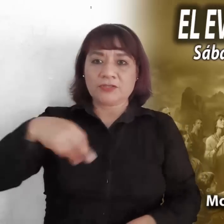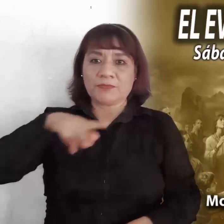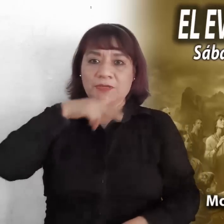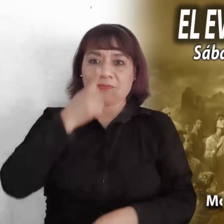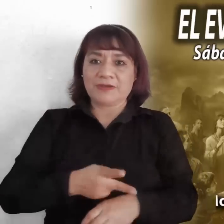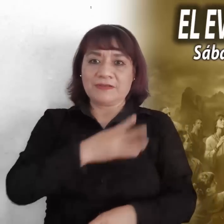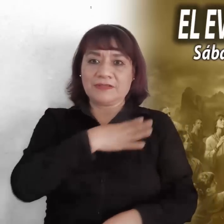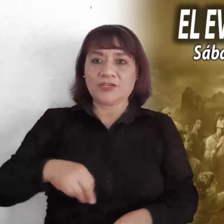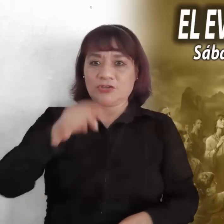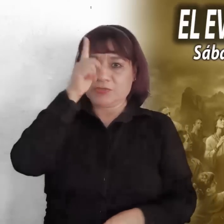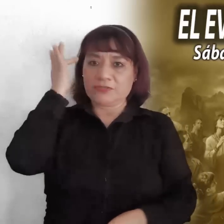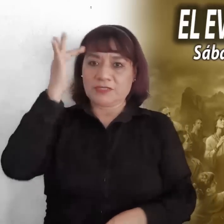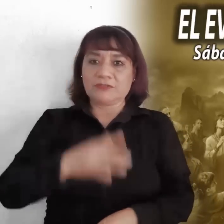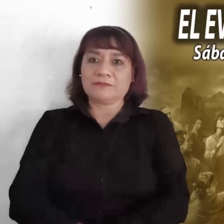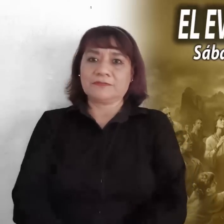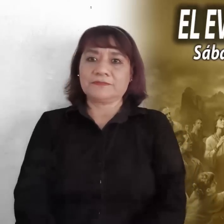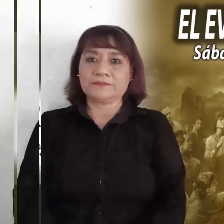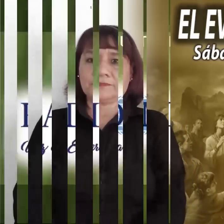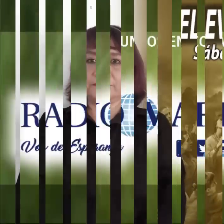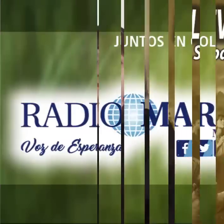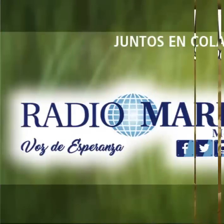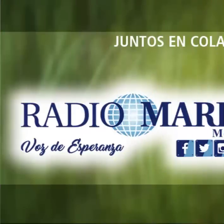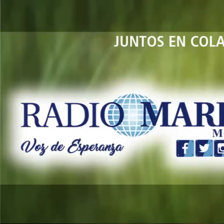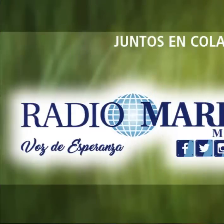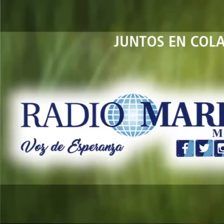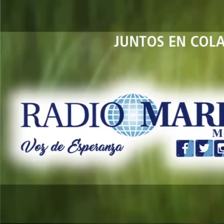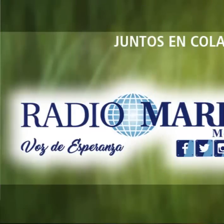en nombre del Padre, del Hijo y del Espíritu Santo.